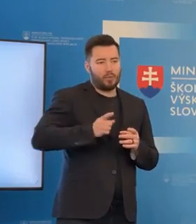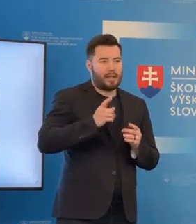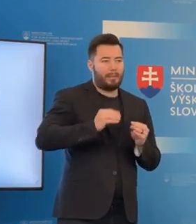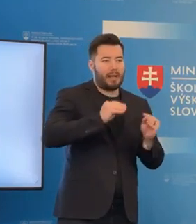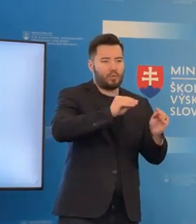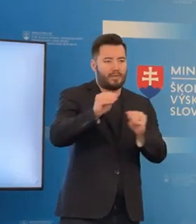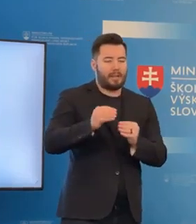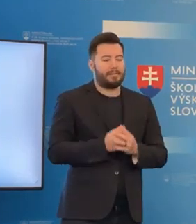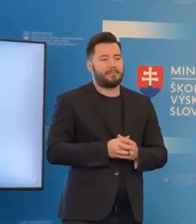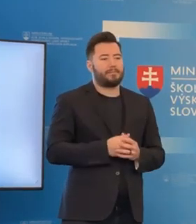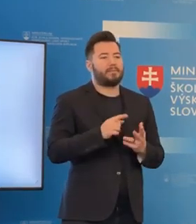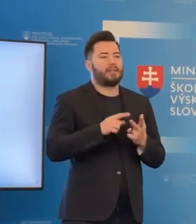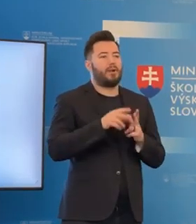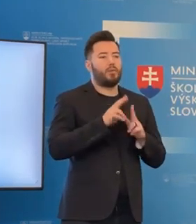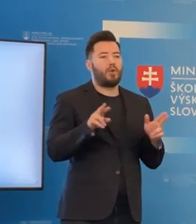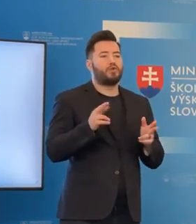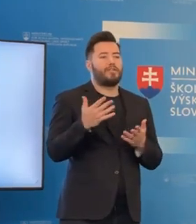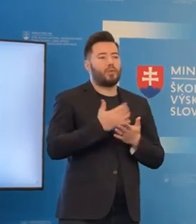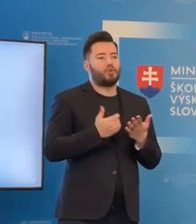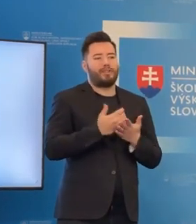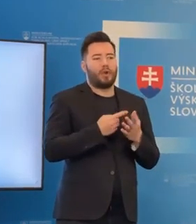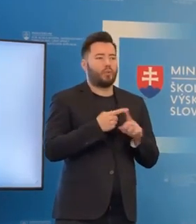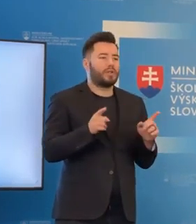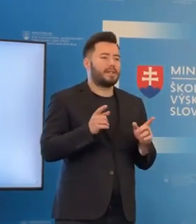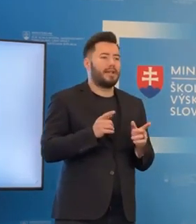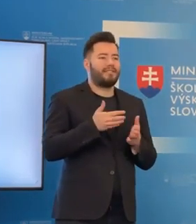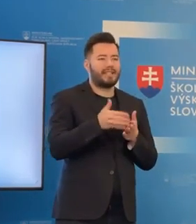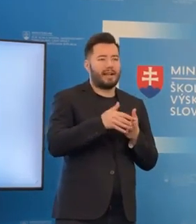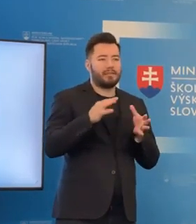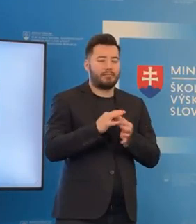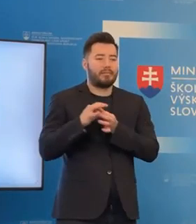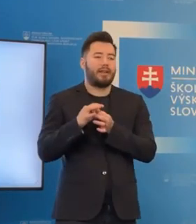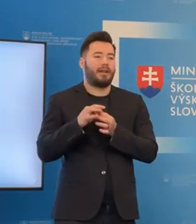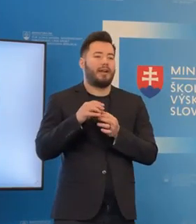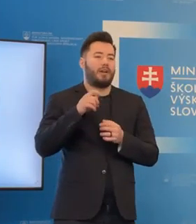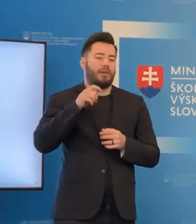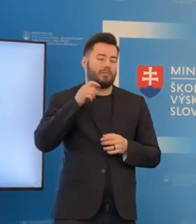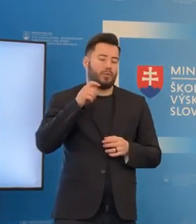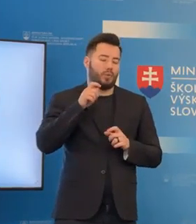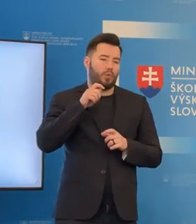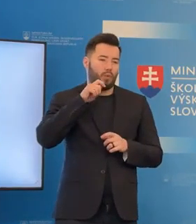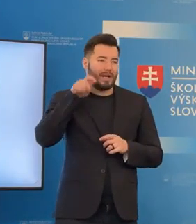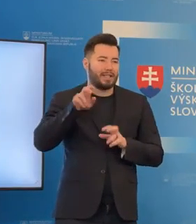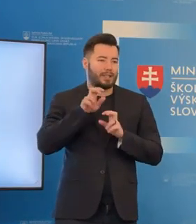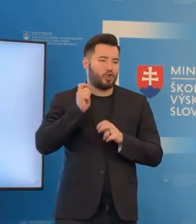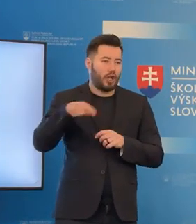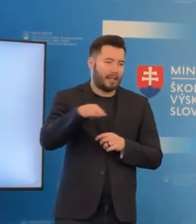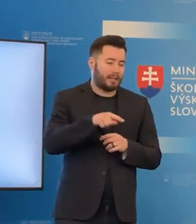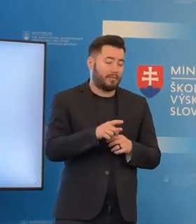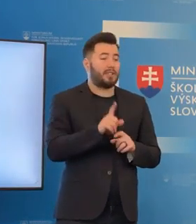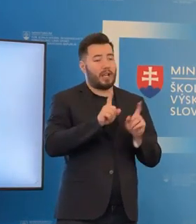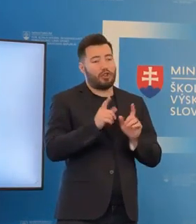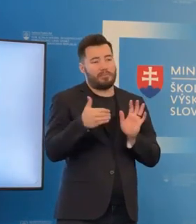zafinancovať jednotlivé náklady, ktoré súvisia so vzdelávaním žiakov z Ukrajiny. Niektorí vieme, že potrebujú dokúpiť